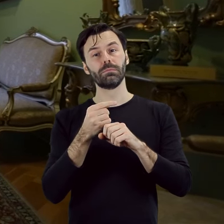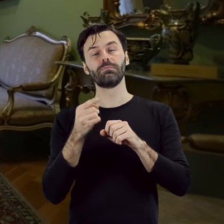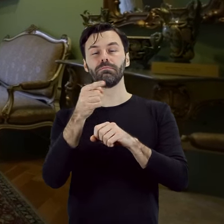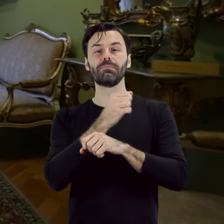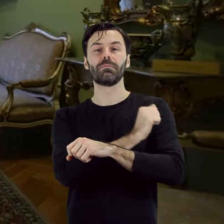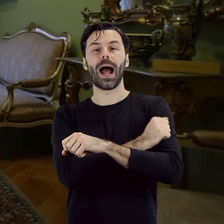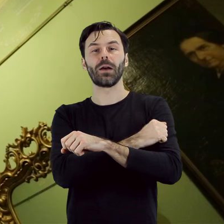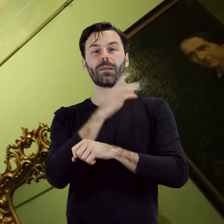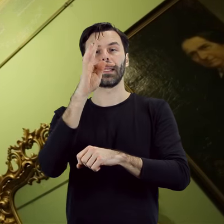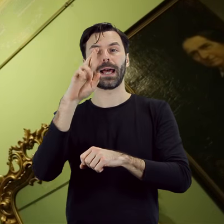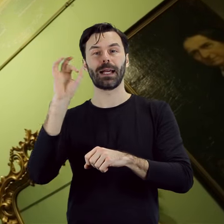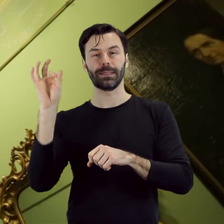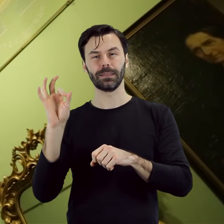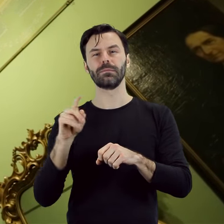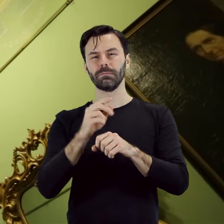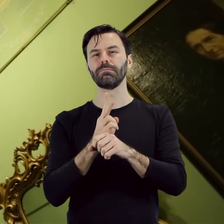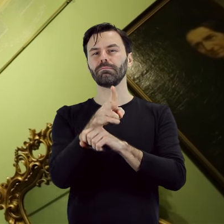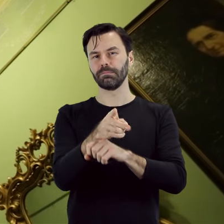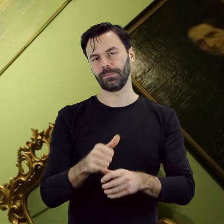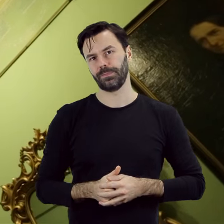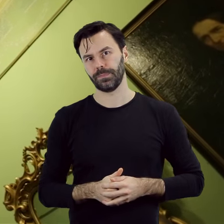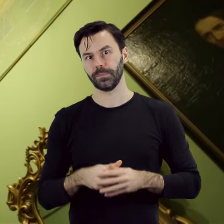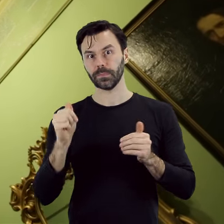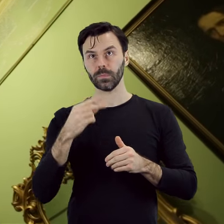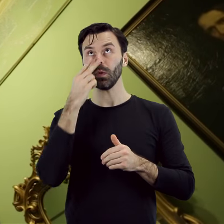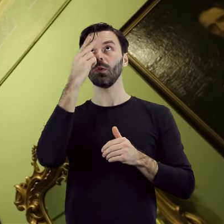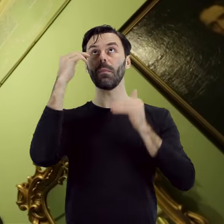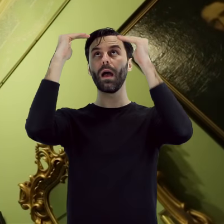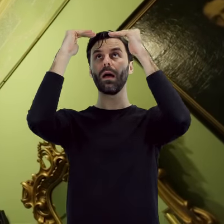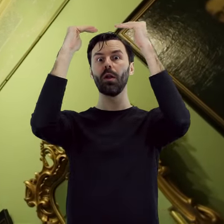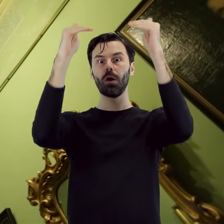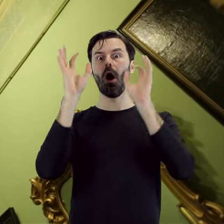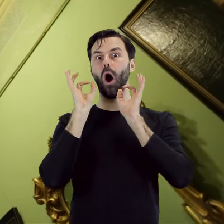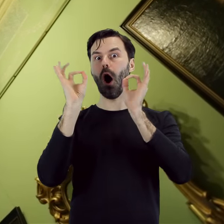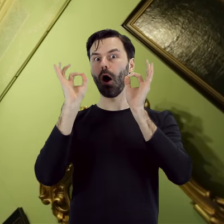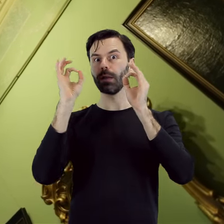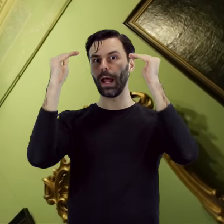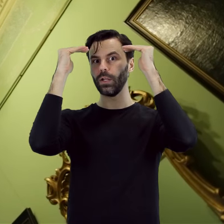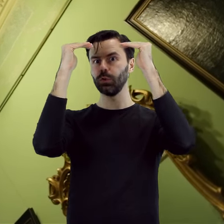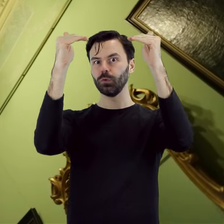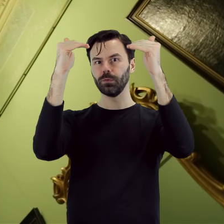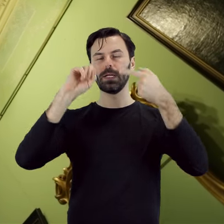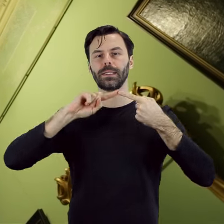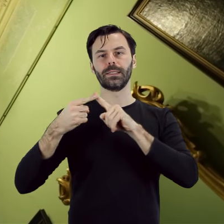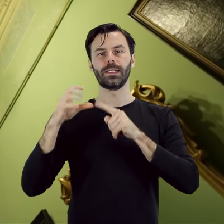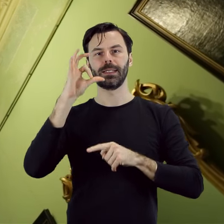pałacowy taras. Możemy w nim zobaczyć odkrywki oryginalnego sufitu o secesyjnej dekoracji oraz